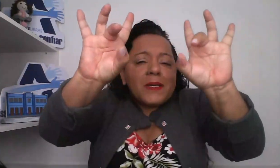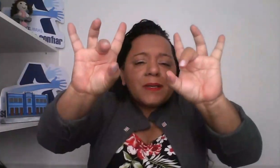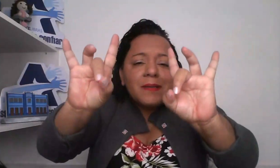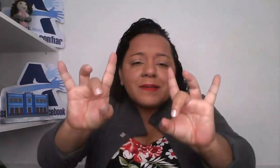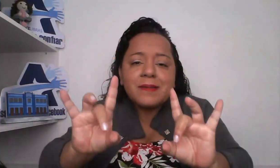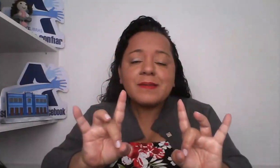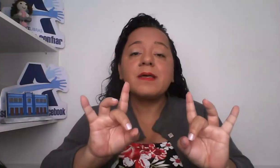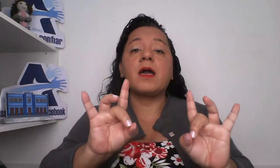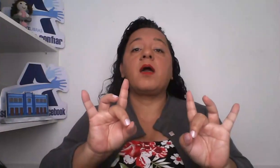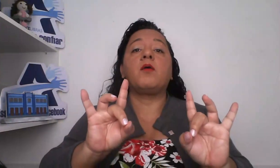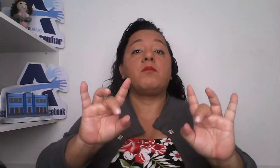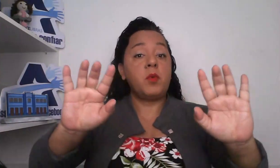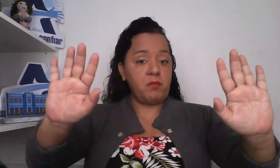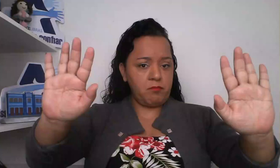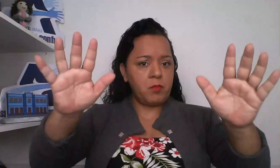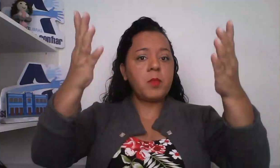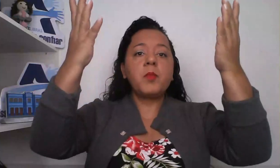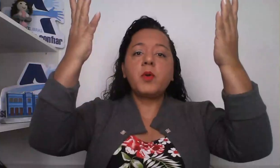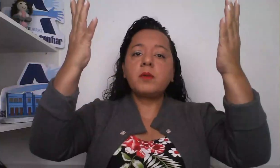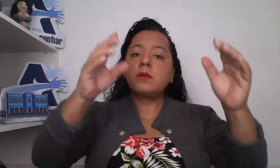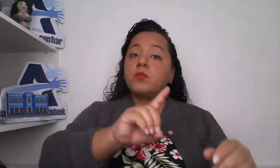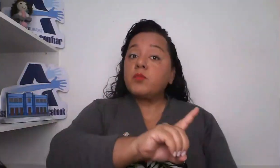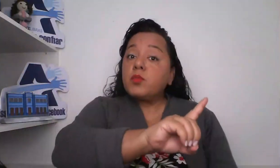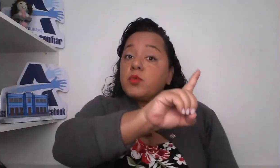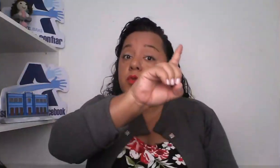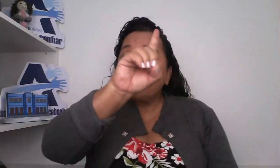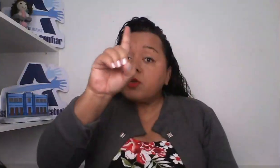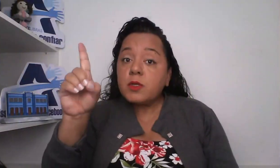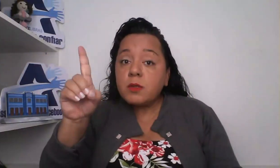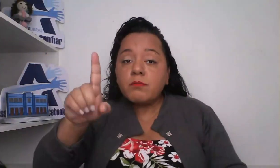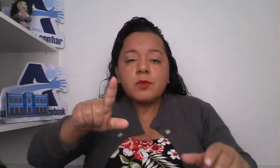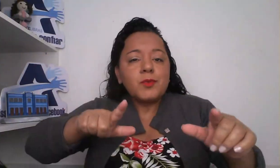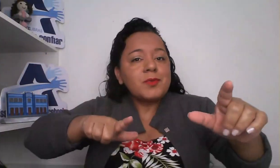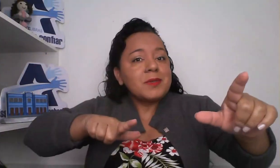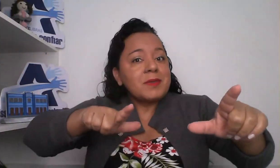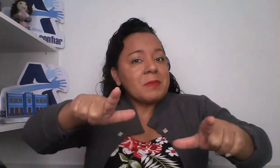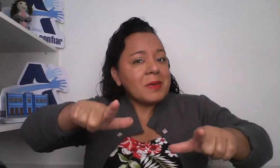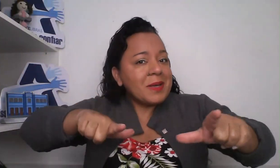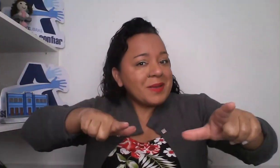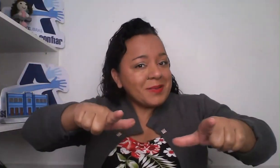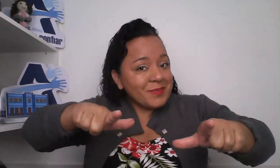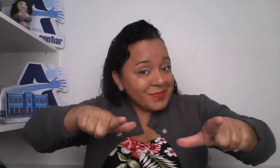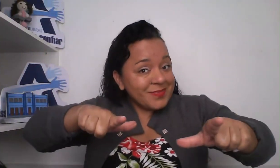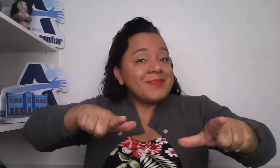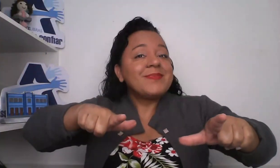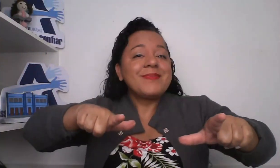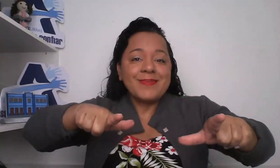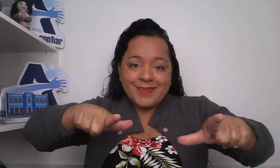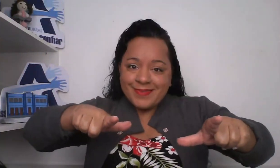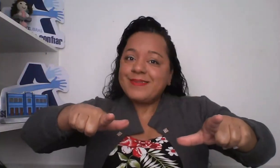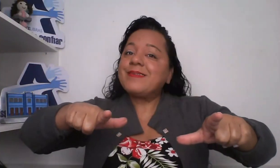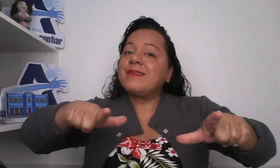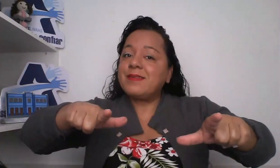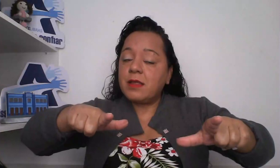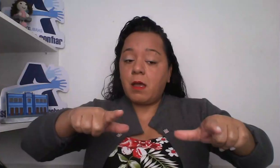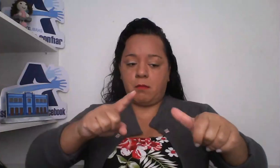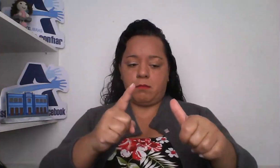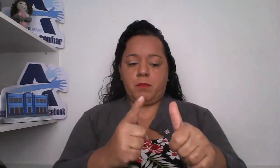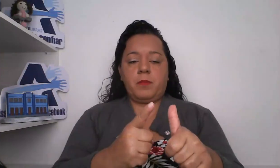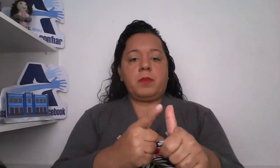especial. Comemora-se o dia do trabalhador. É isso mesmo.